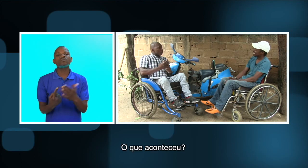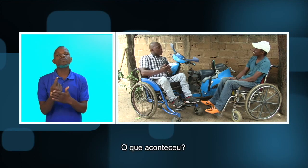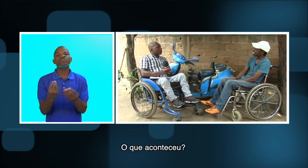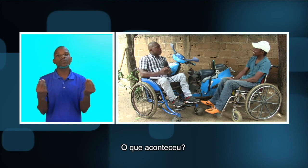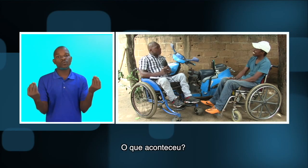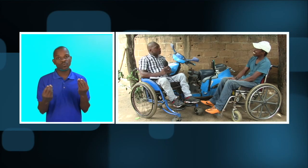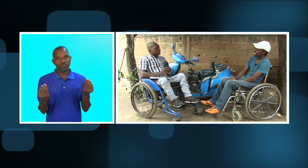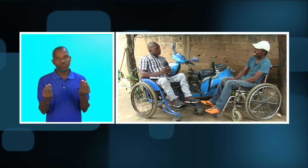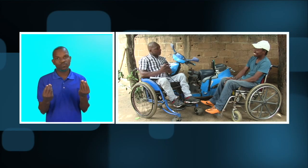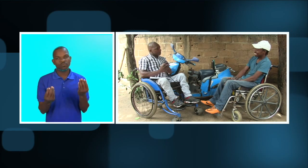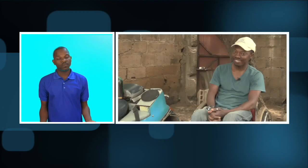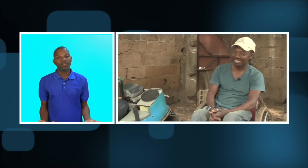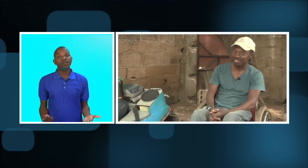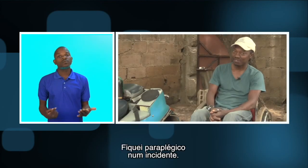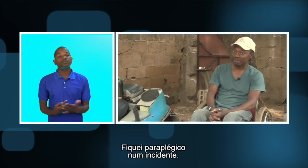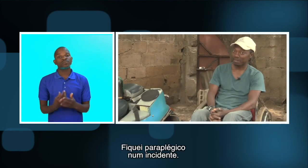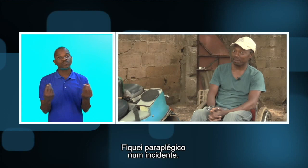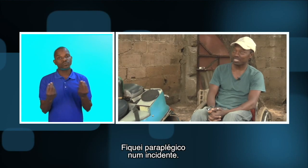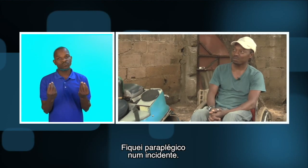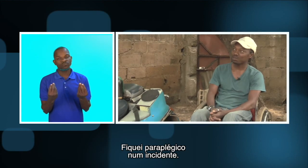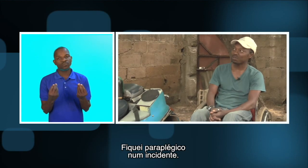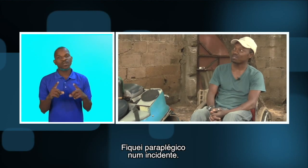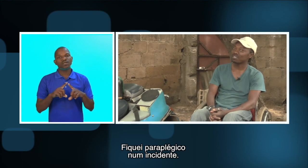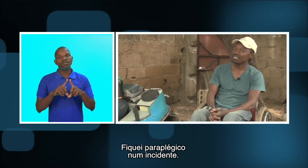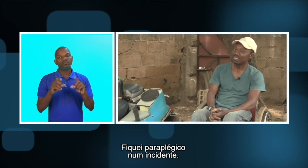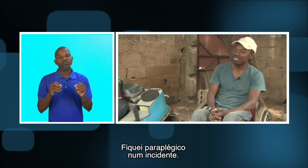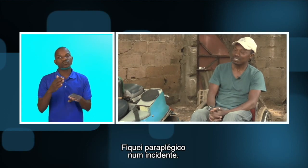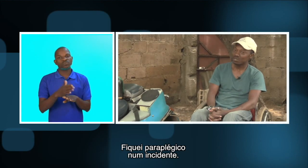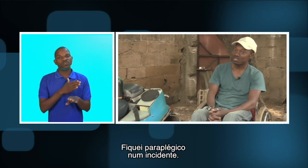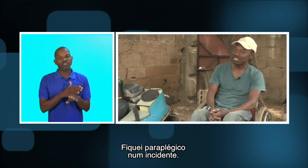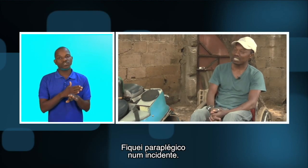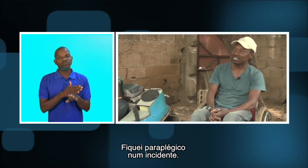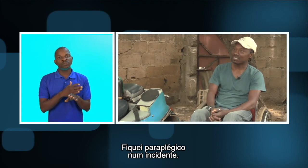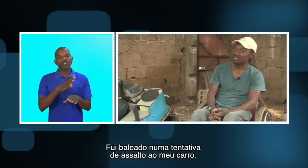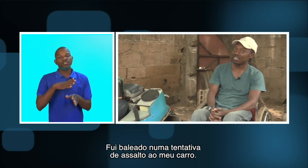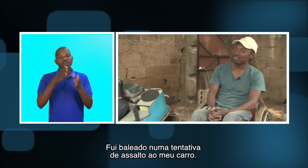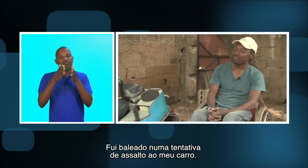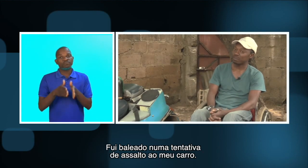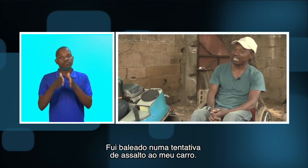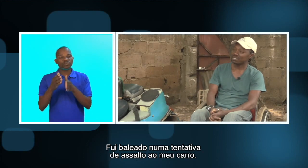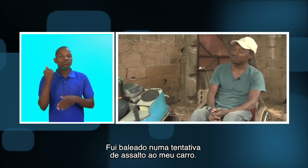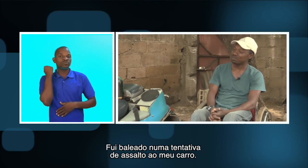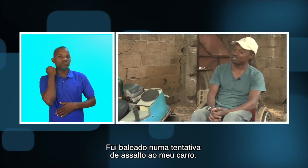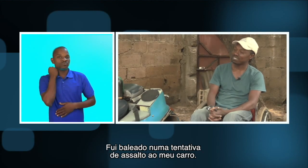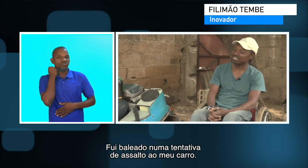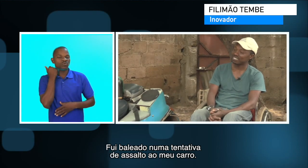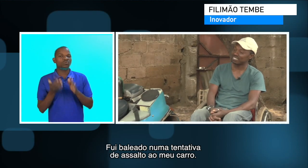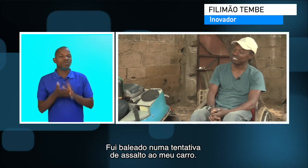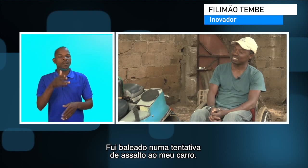o que aconteceu com o clipe? Fiquei paraplégico num acidente fui baleado